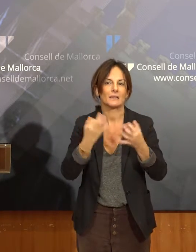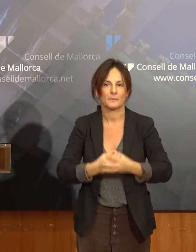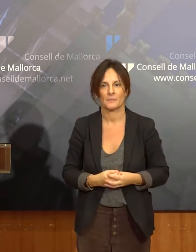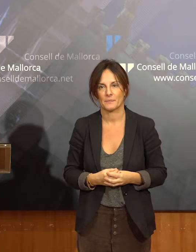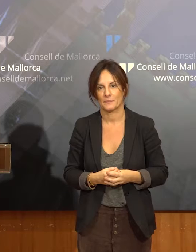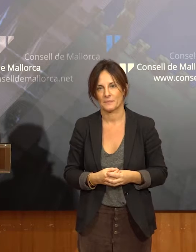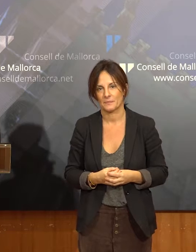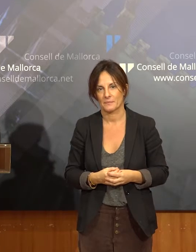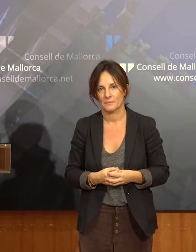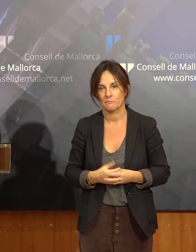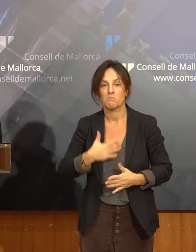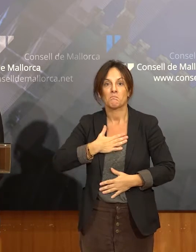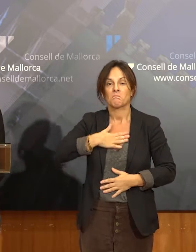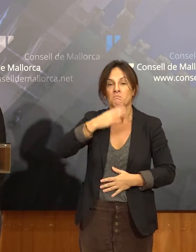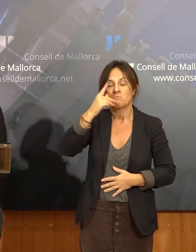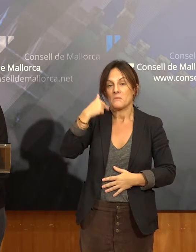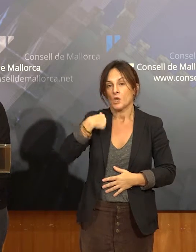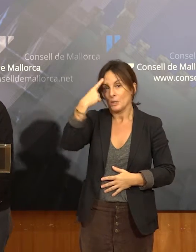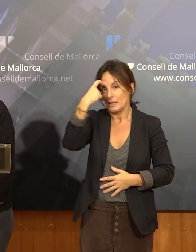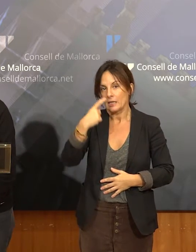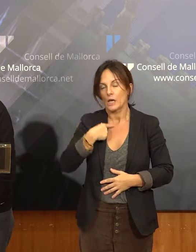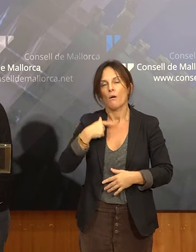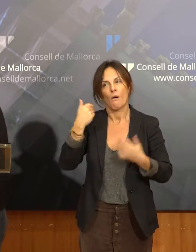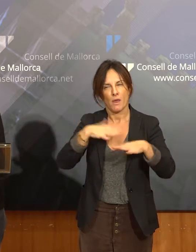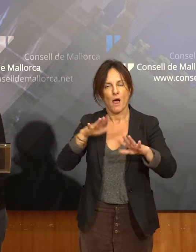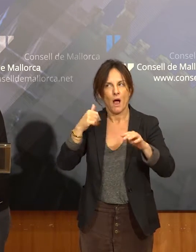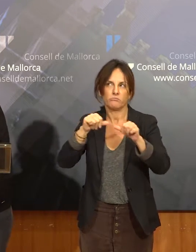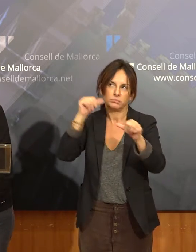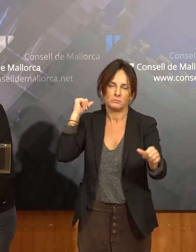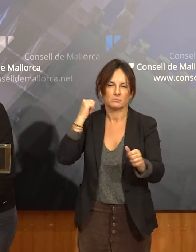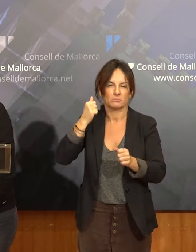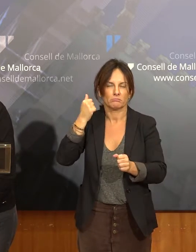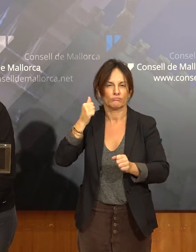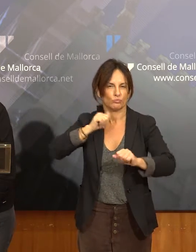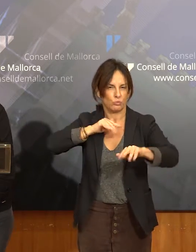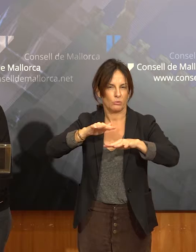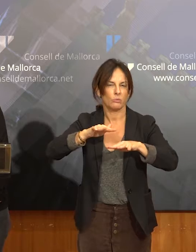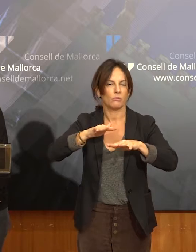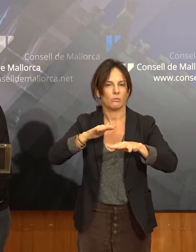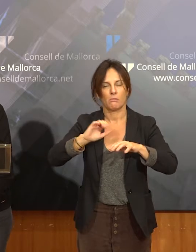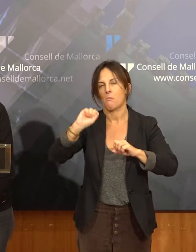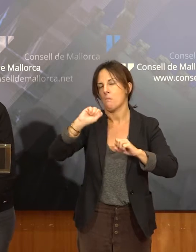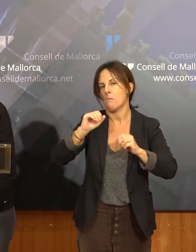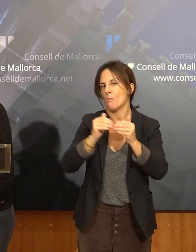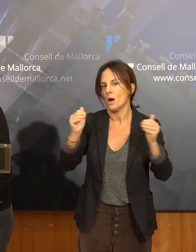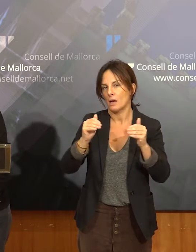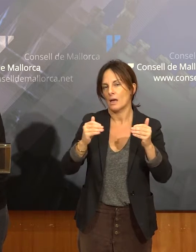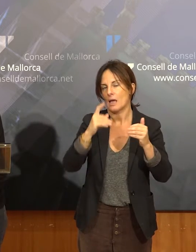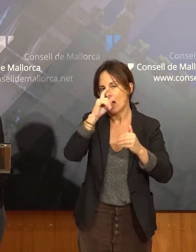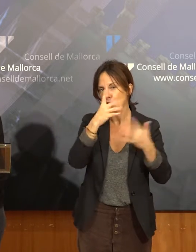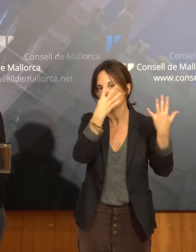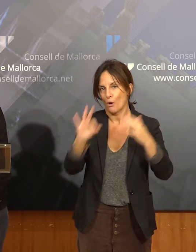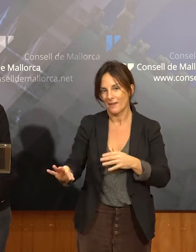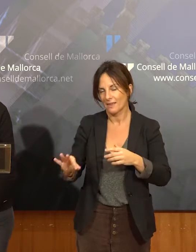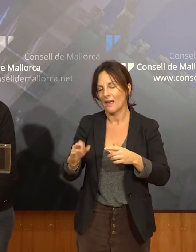Bé, jo crec que és un tema que s'ha treballat bastant, sobretot des dels anys 90, que hi hagut la declaració de